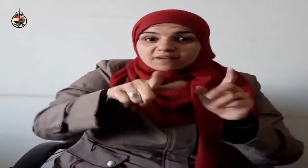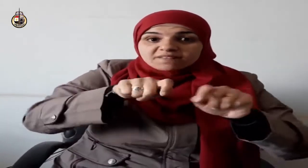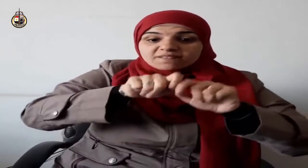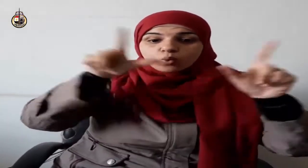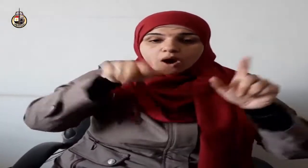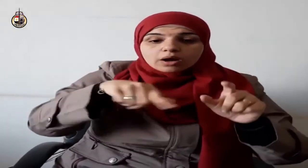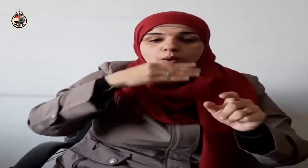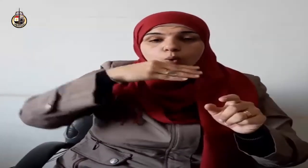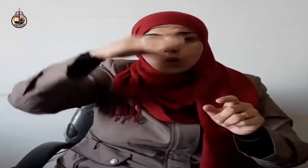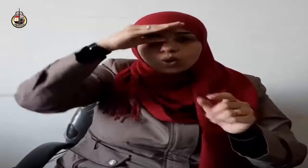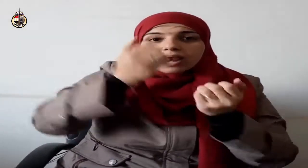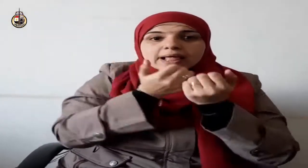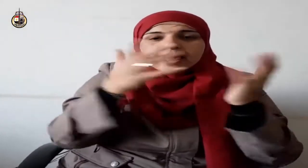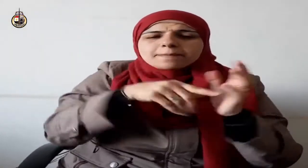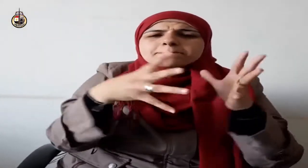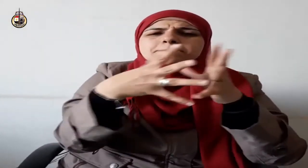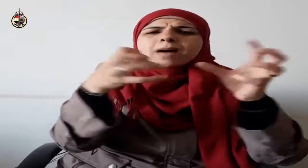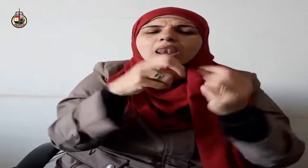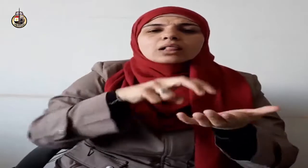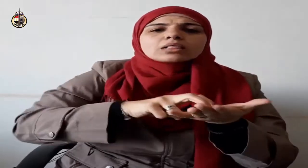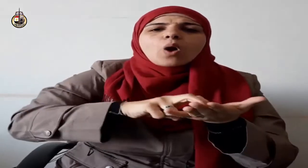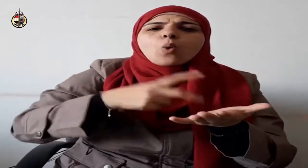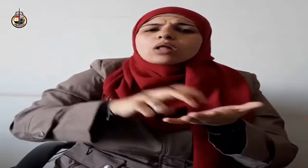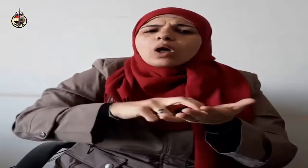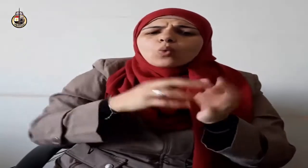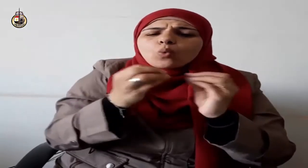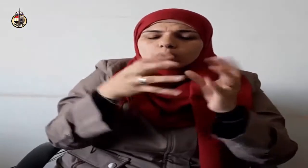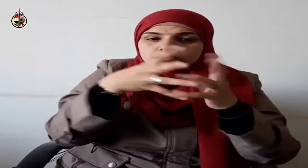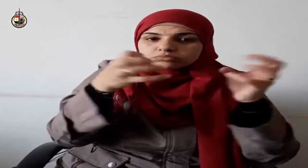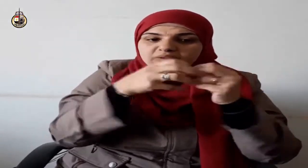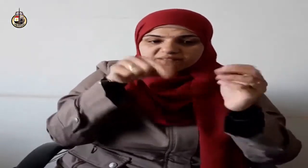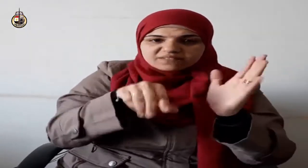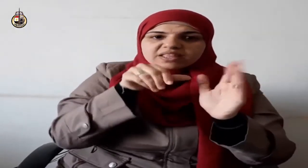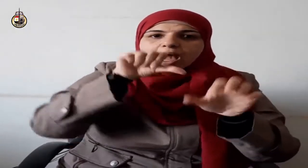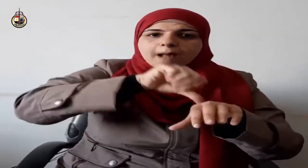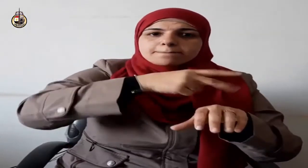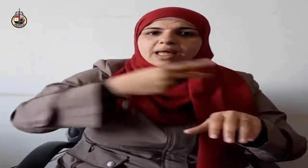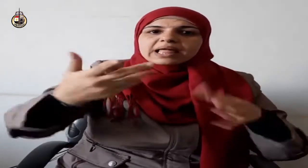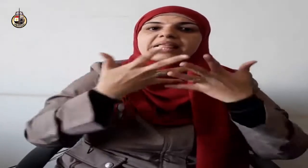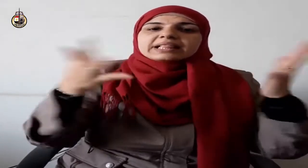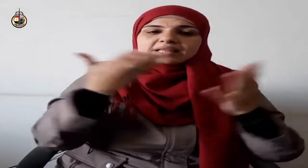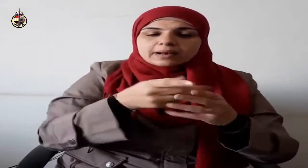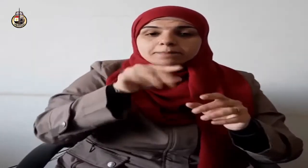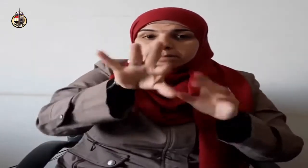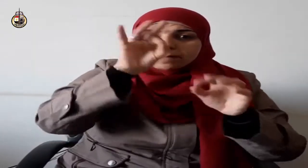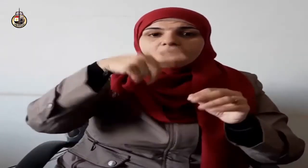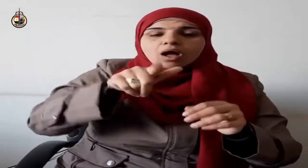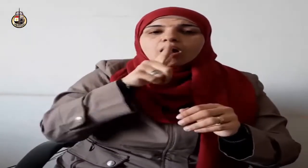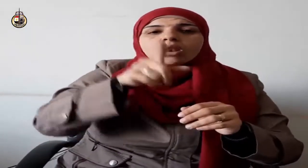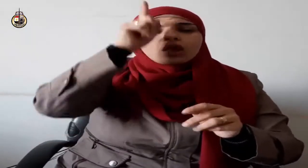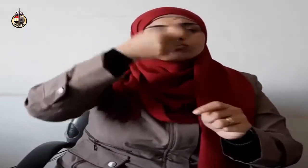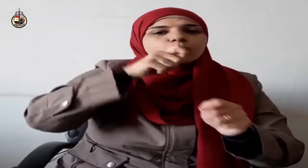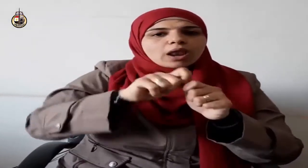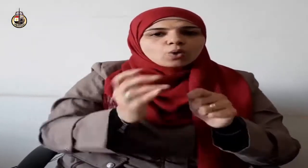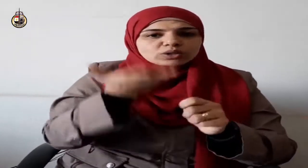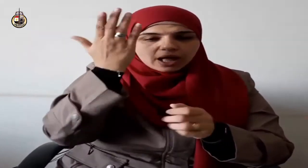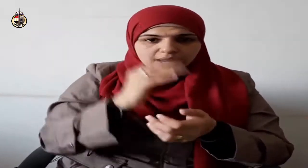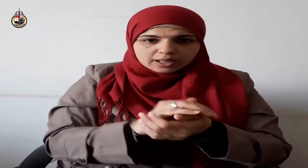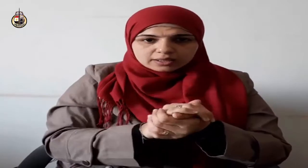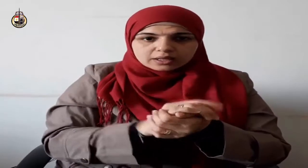محسنون ويقول سبحانه واعلموا أن الله مع المتقين ويقول جل